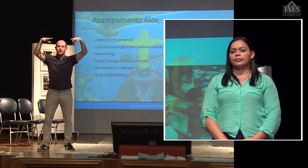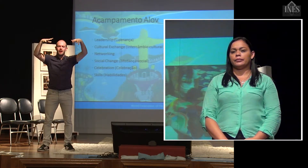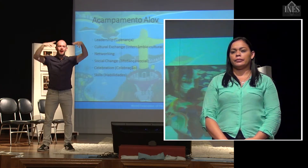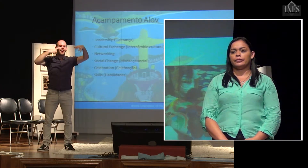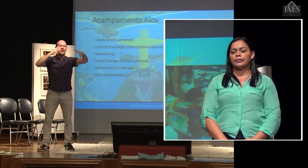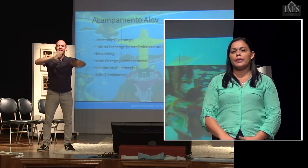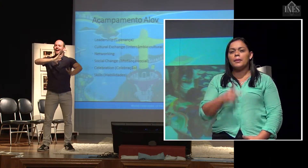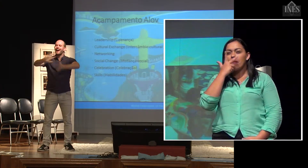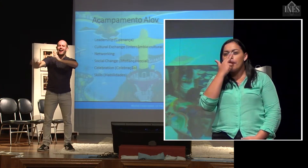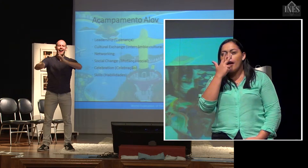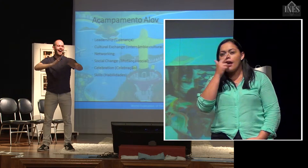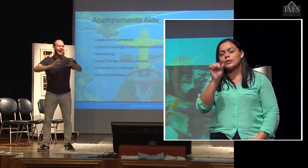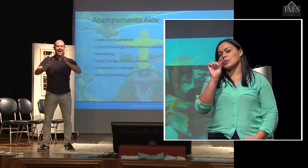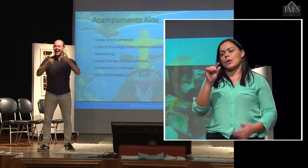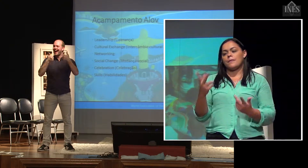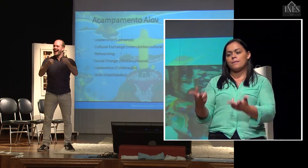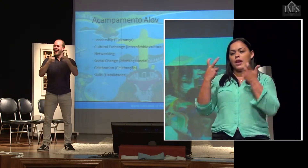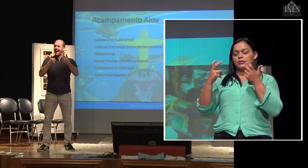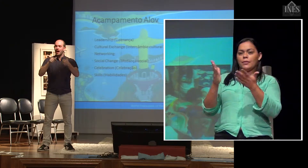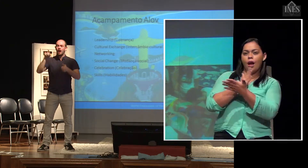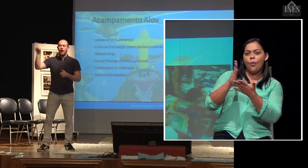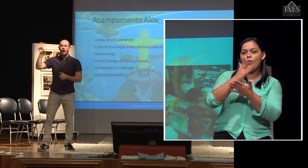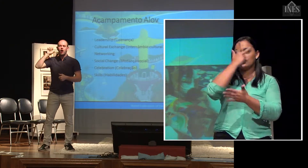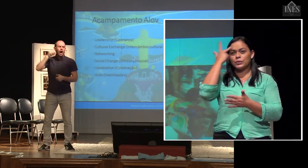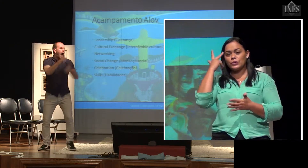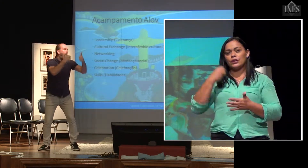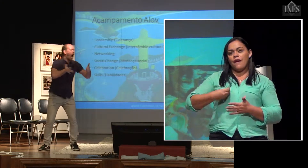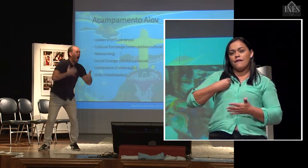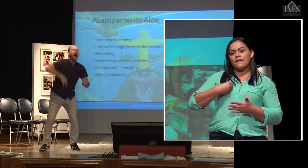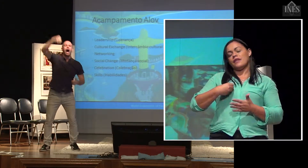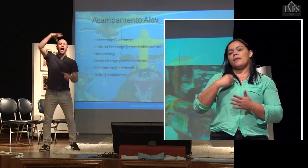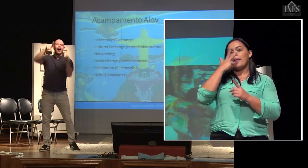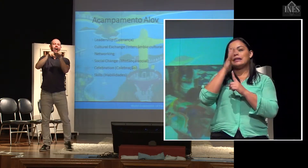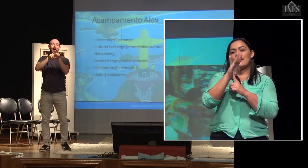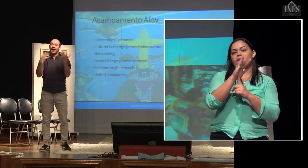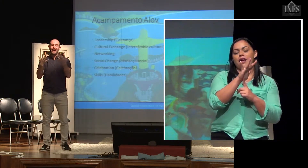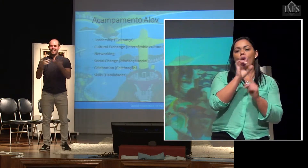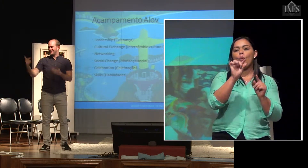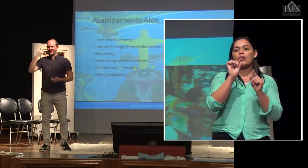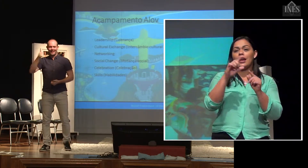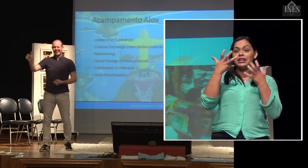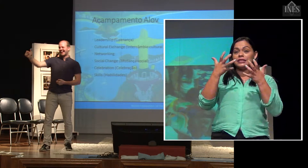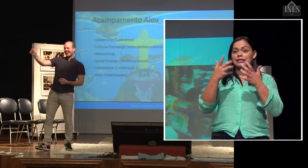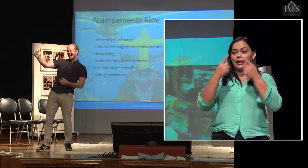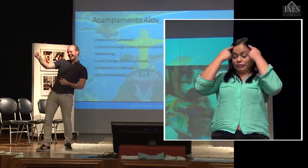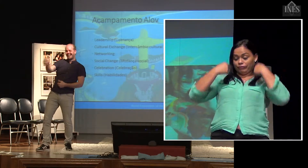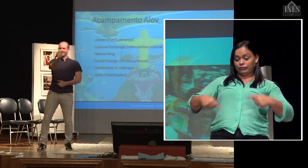parece que a gente percebe que algumas pessoas parecem estar vivendo a luz de vela. A gente quer acender luz em cima delas, a gente quer que elas sejam vistas,